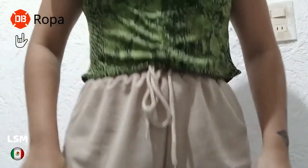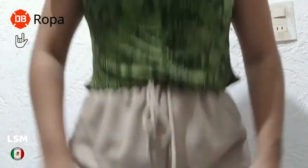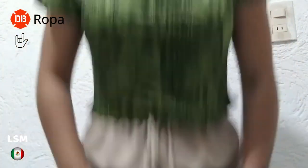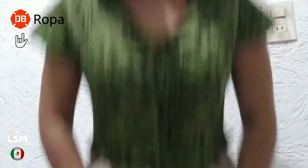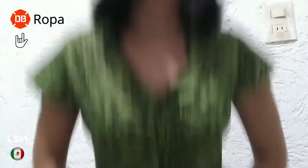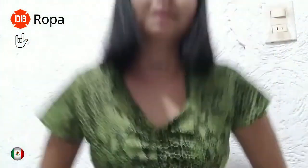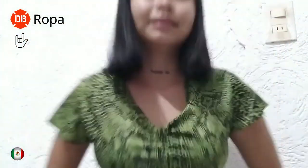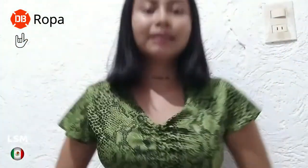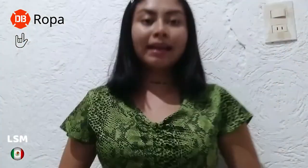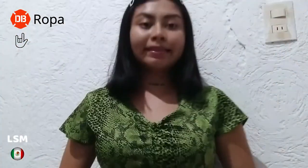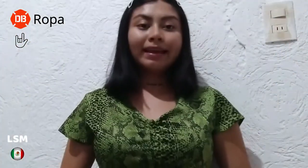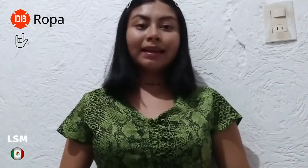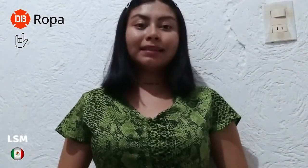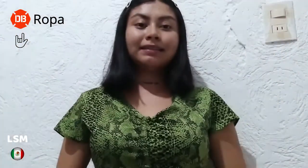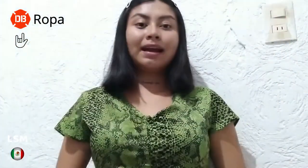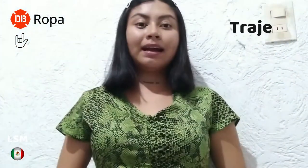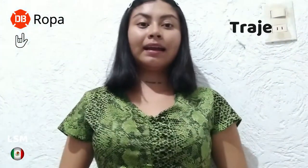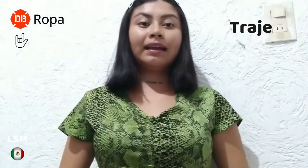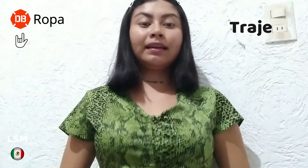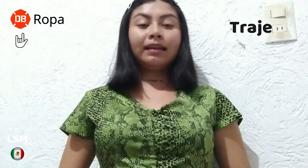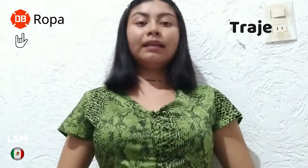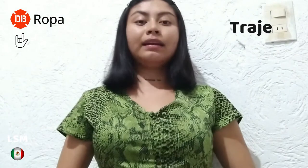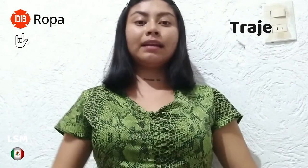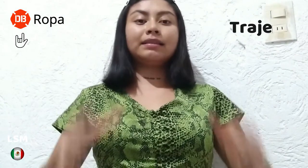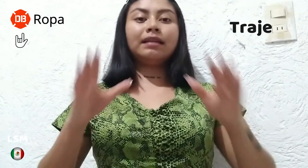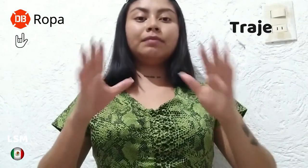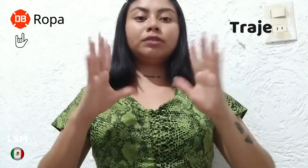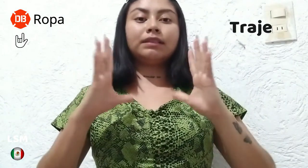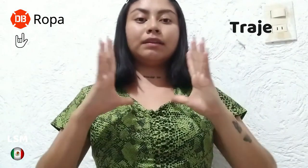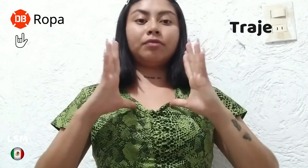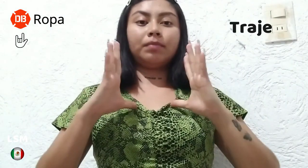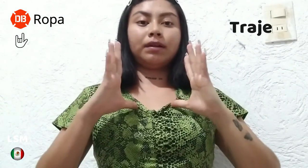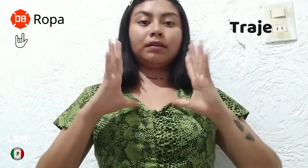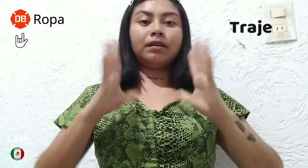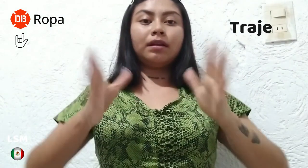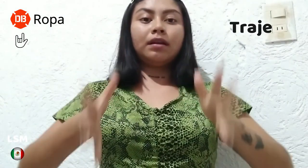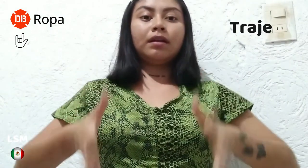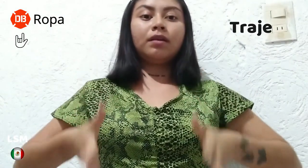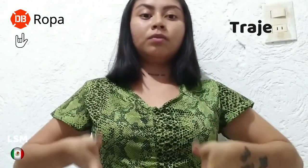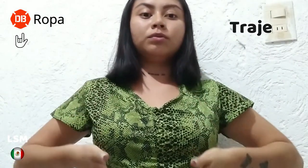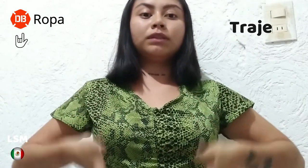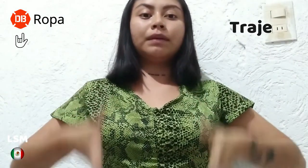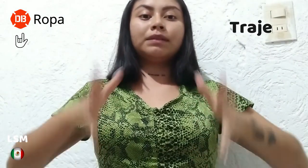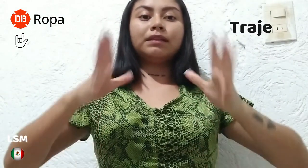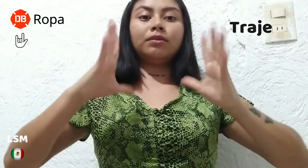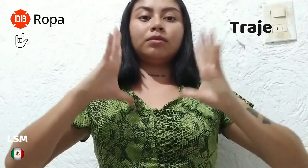El siguiente es traje y realizaremos esta forma. Un semicírculo.